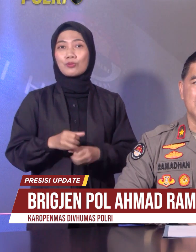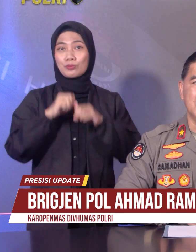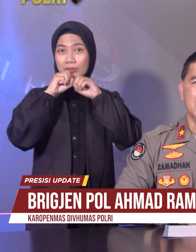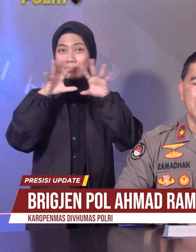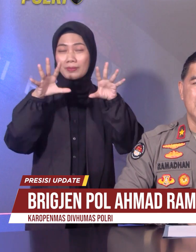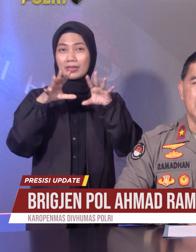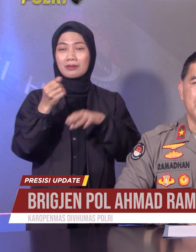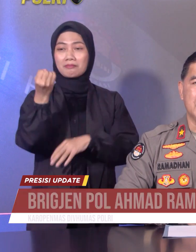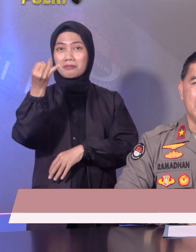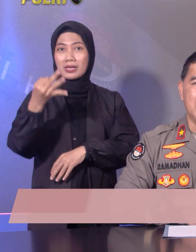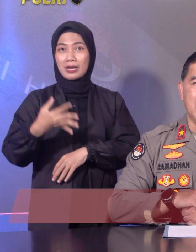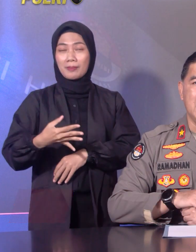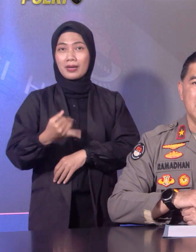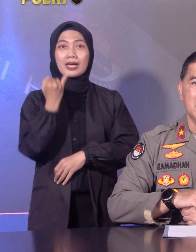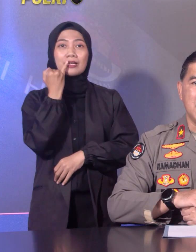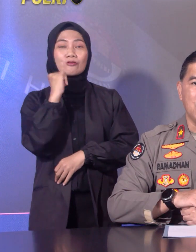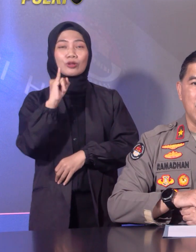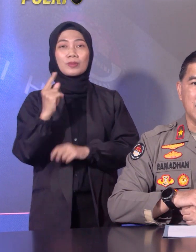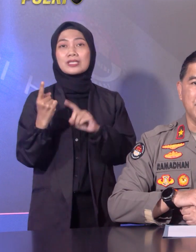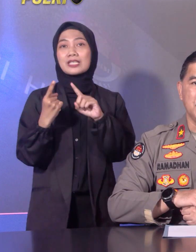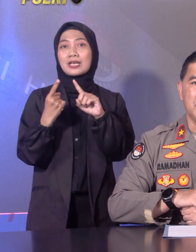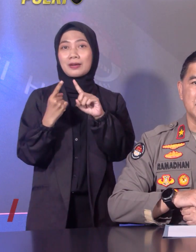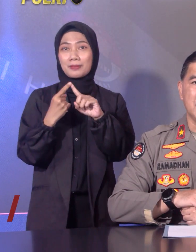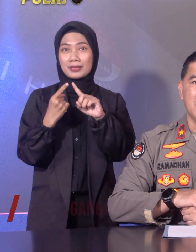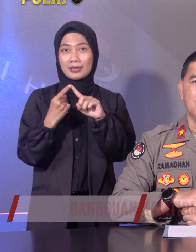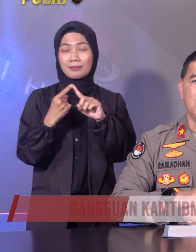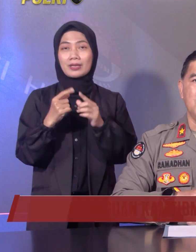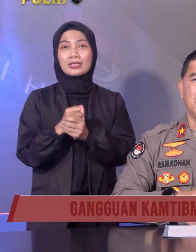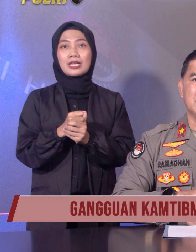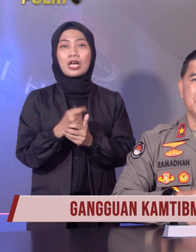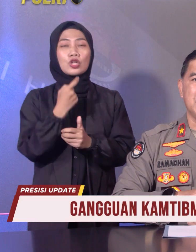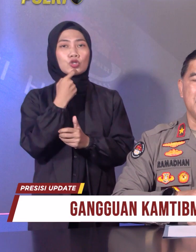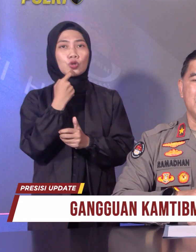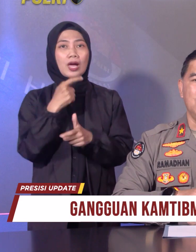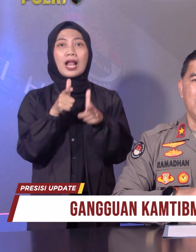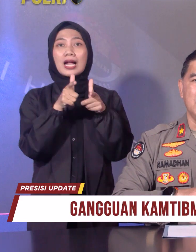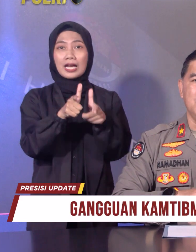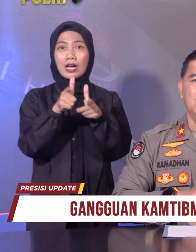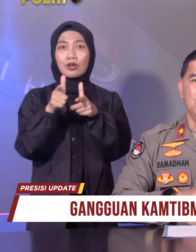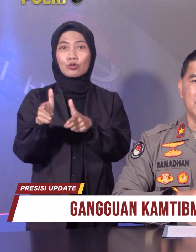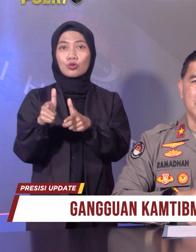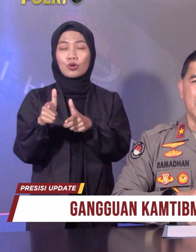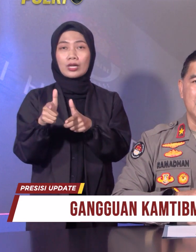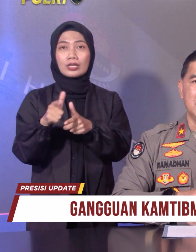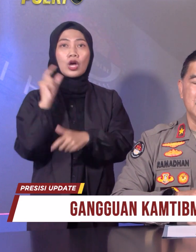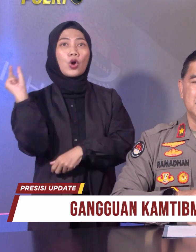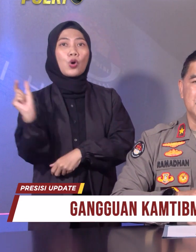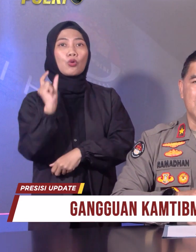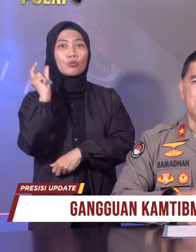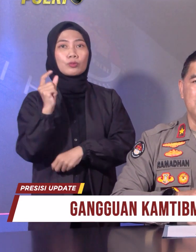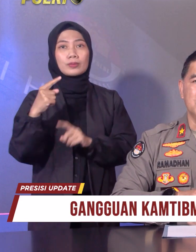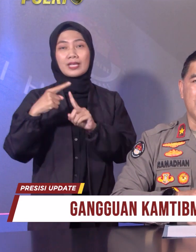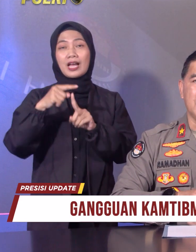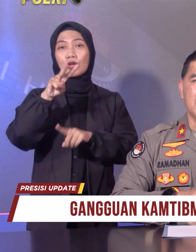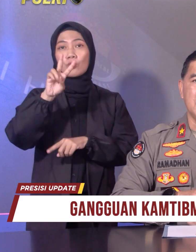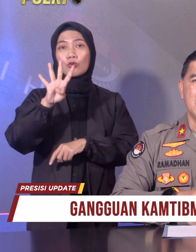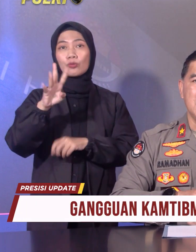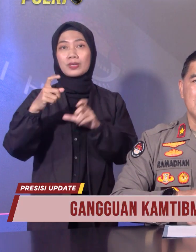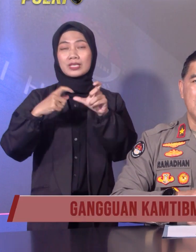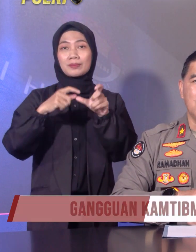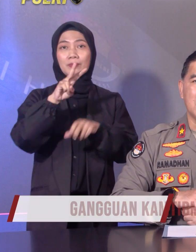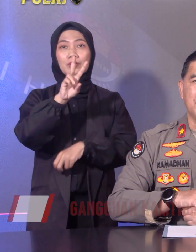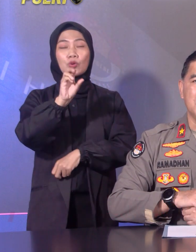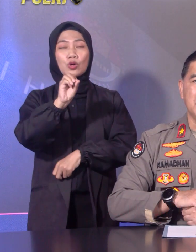informasi. Yang pertama, gangguan Kam Dipumas tanggal 24 September 2023. Secara umum tren